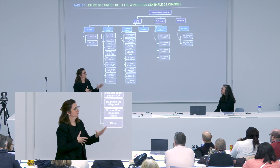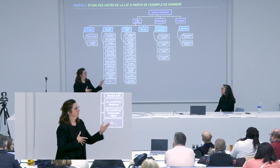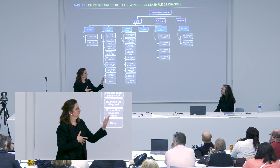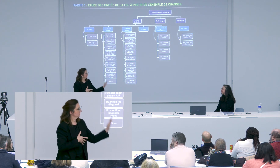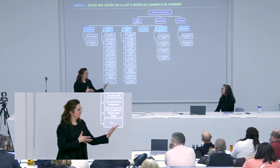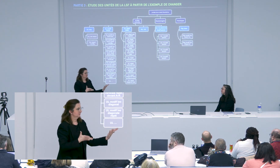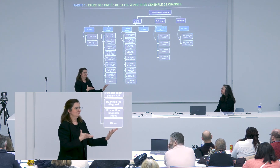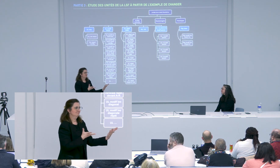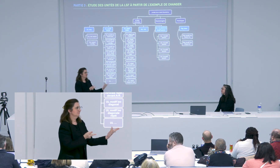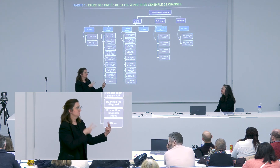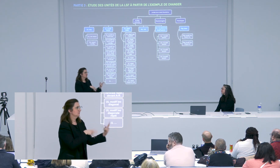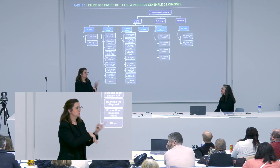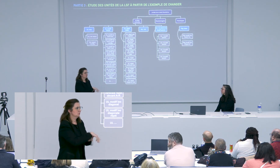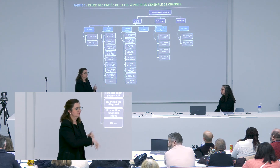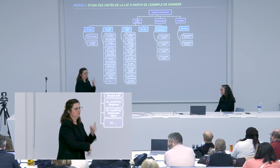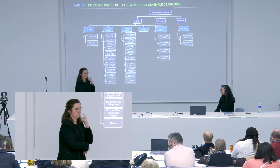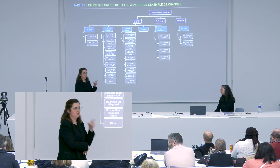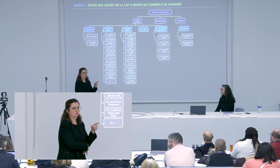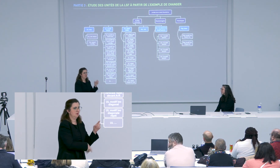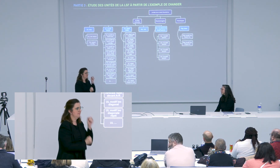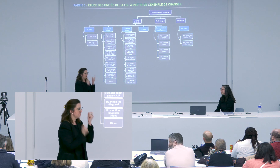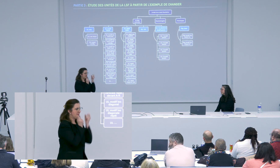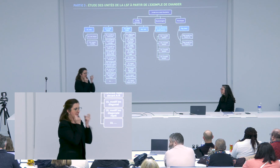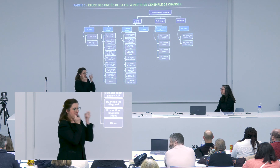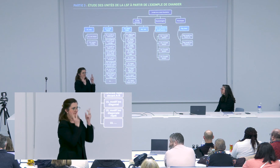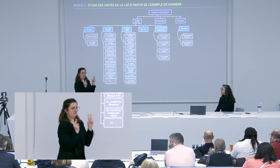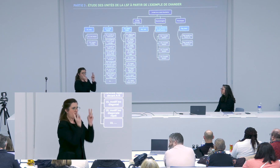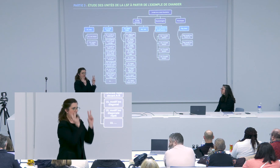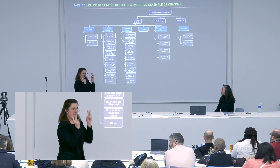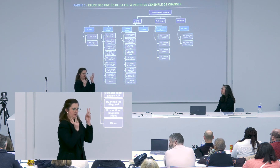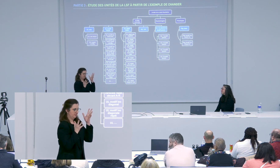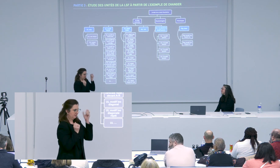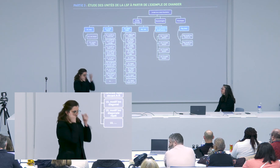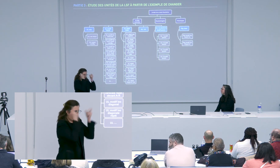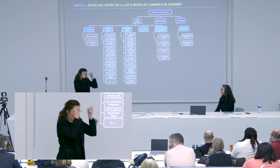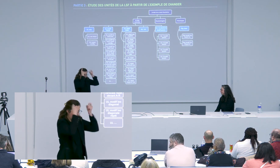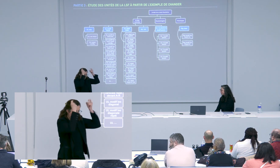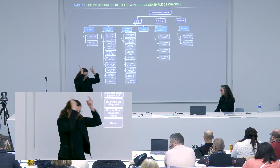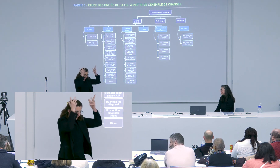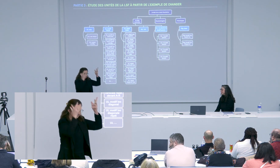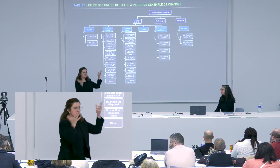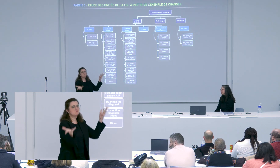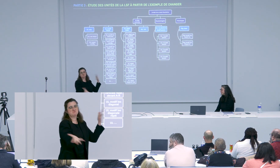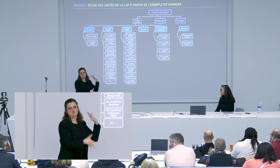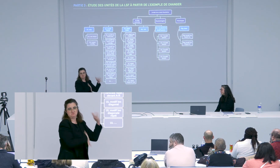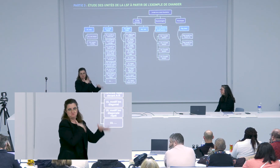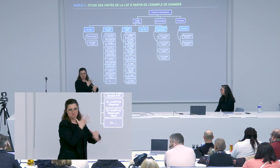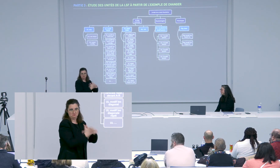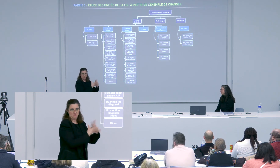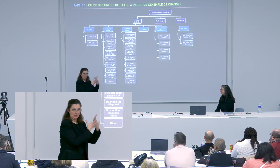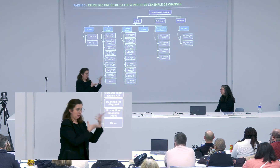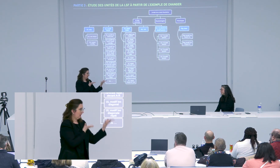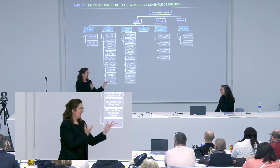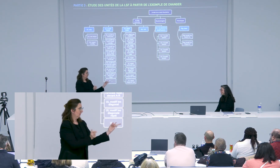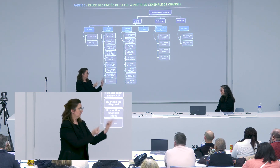sans passer par la voie et ce que j'ai remarqué en toi c'est à quel point tu étais vive vive pour comprendre plein d